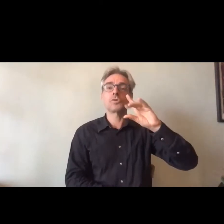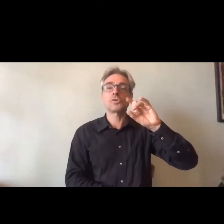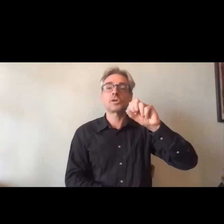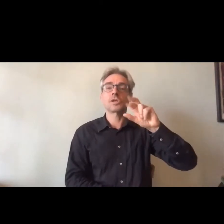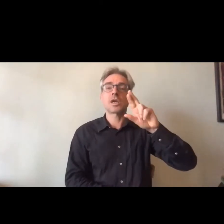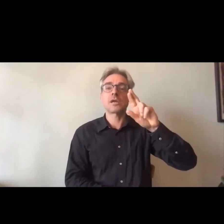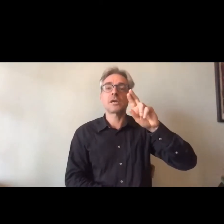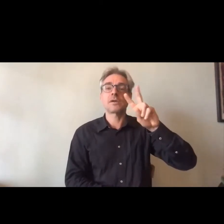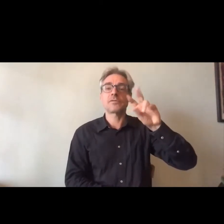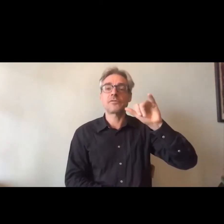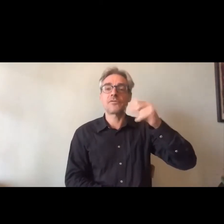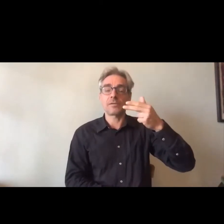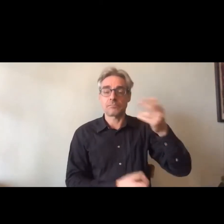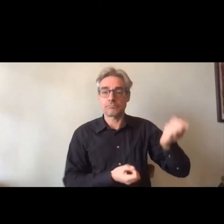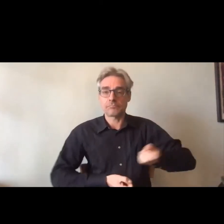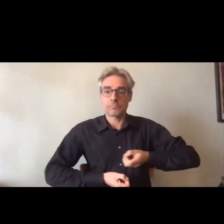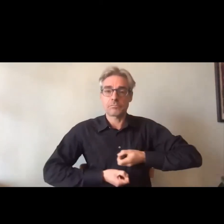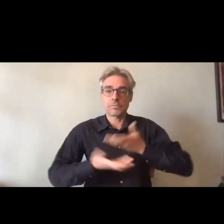Philippe